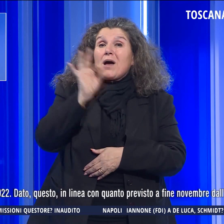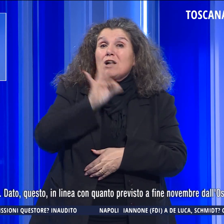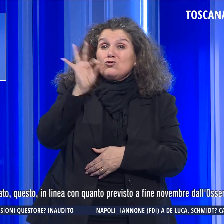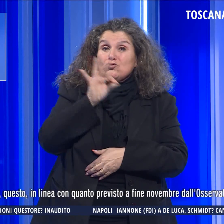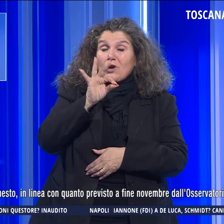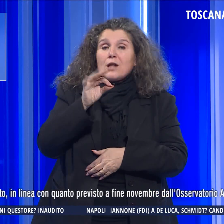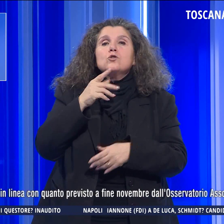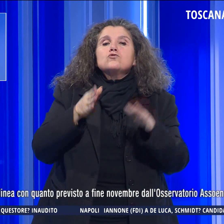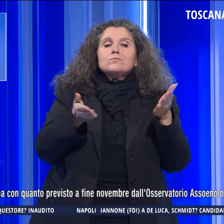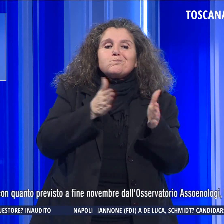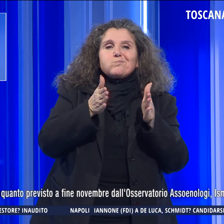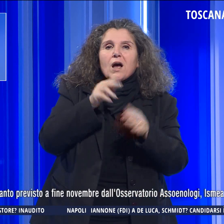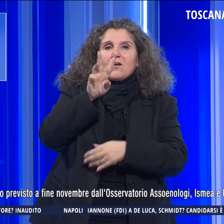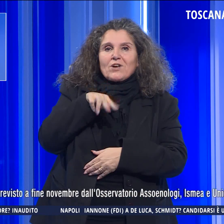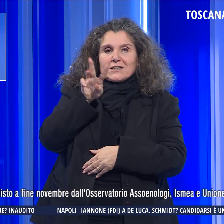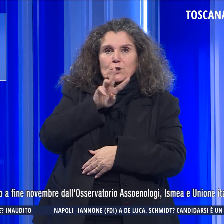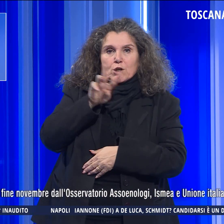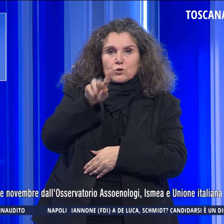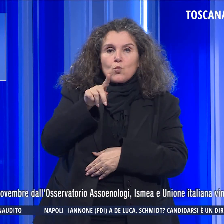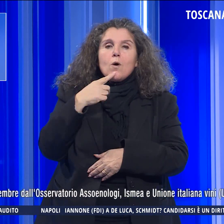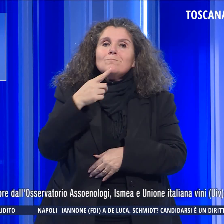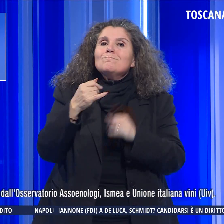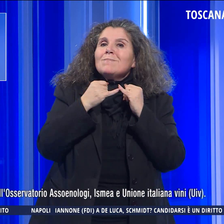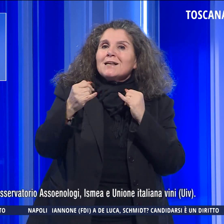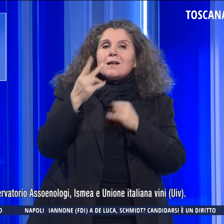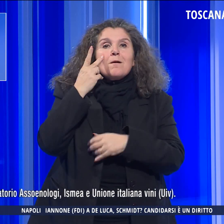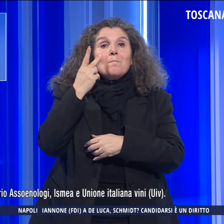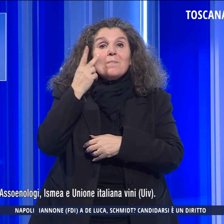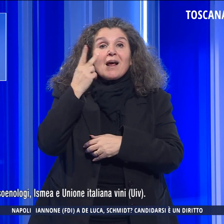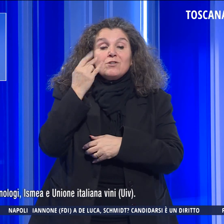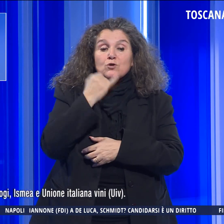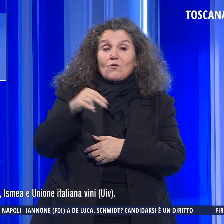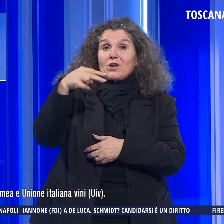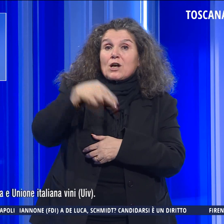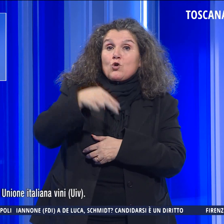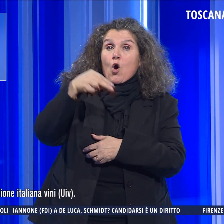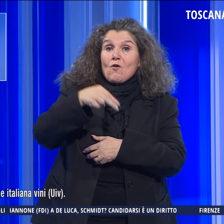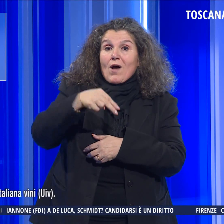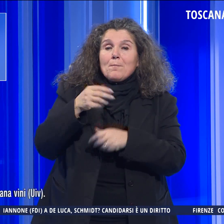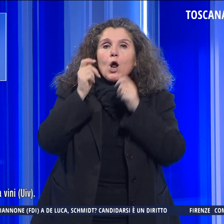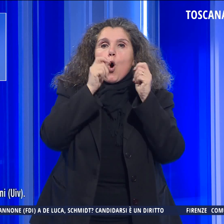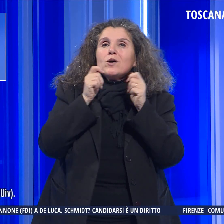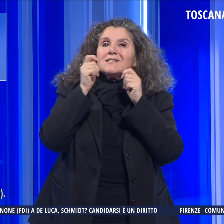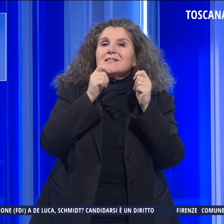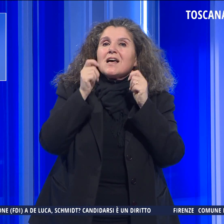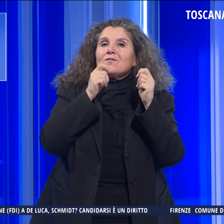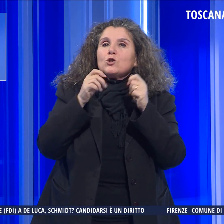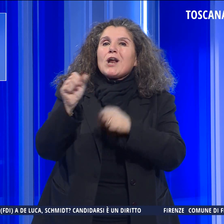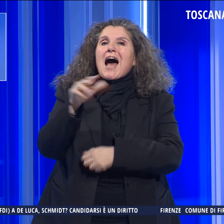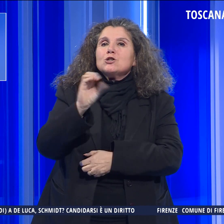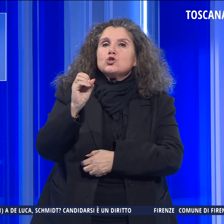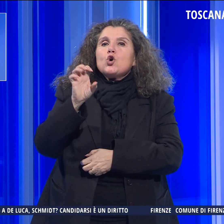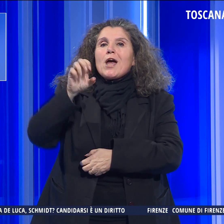2022. Dato questo, in linea con quanto previsto a fine novembre dall'Osservatorio Asso